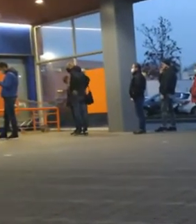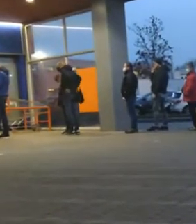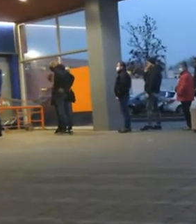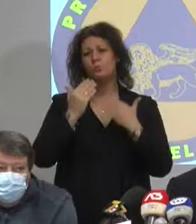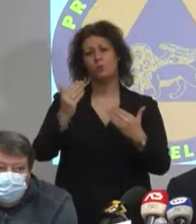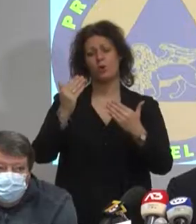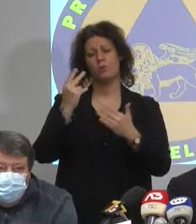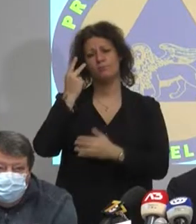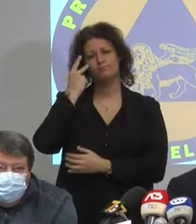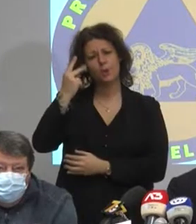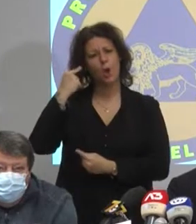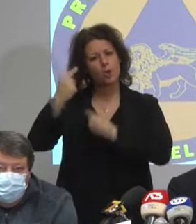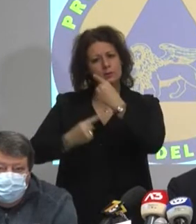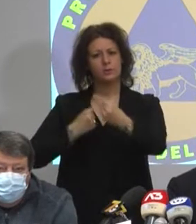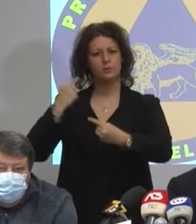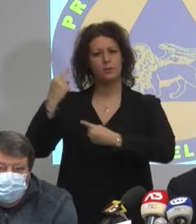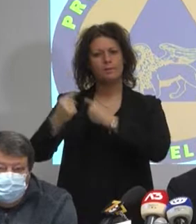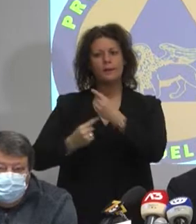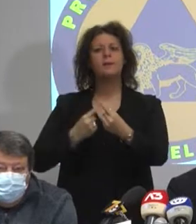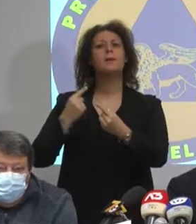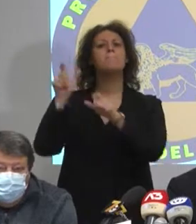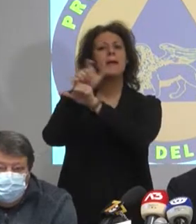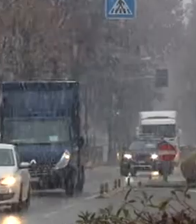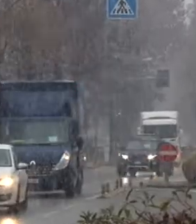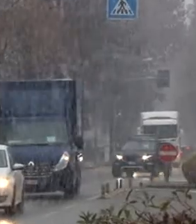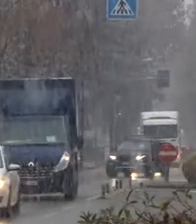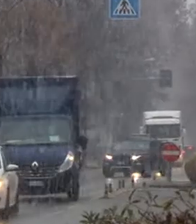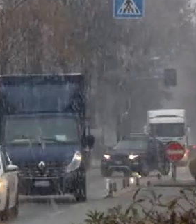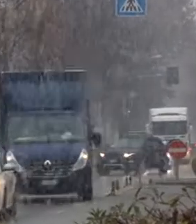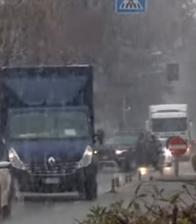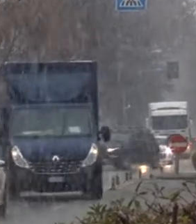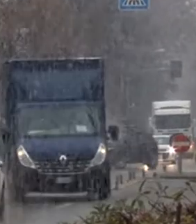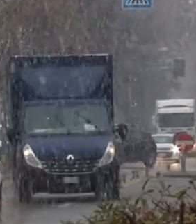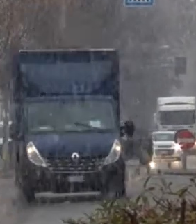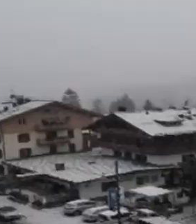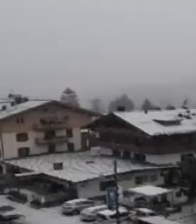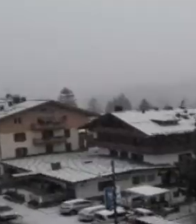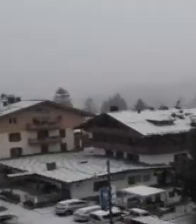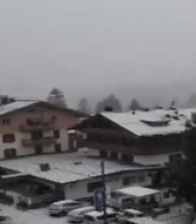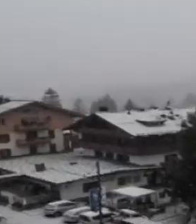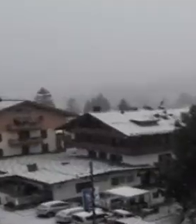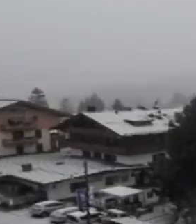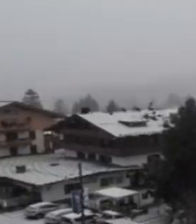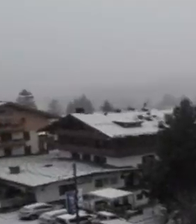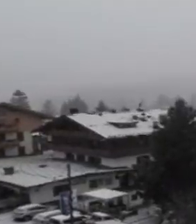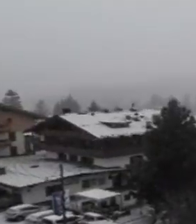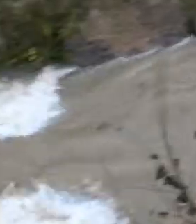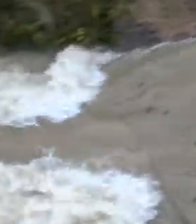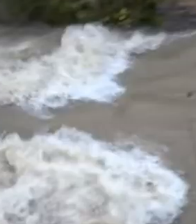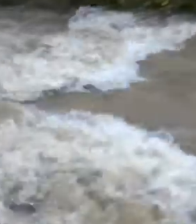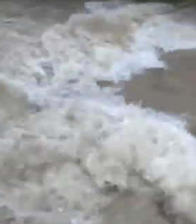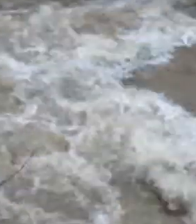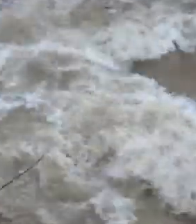umani che si dirigono verso i centri cittadini. Per non parlare delle migliaia di turisti diretti verso le località di